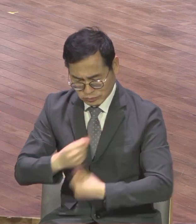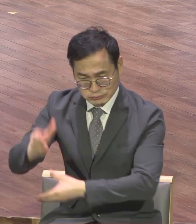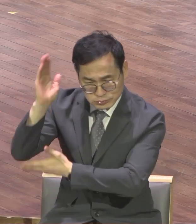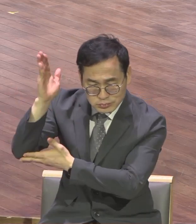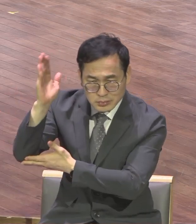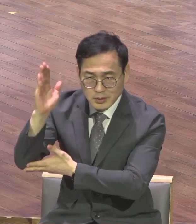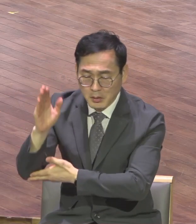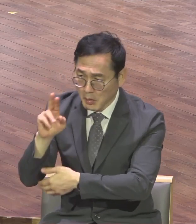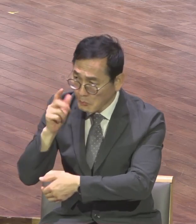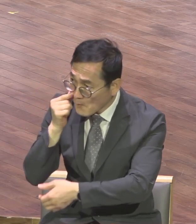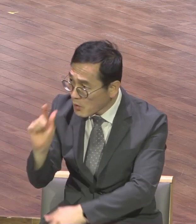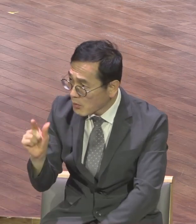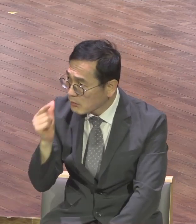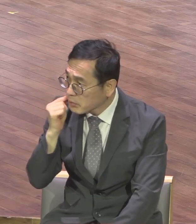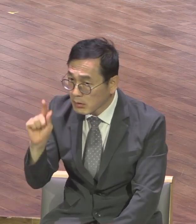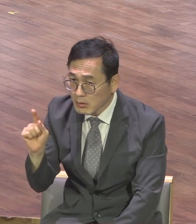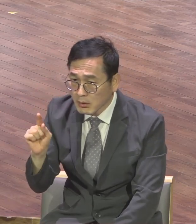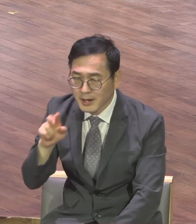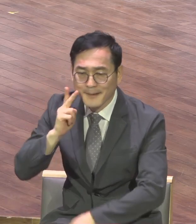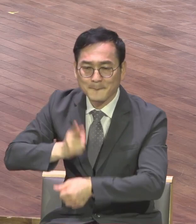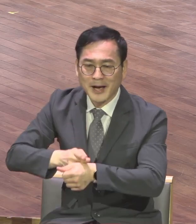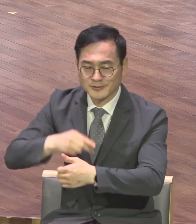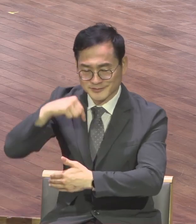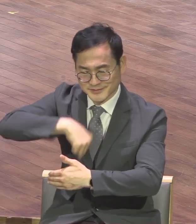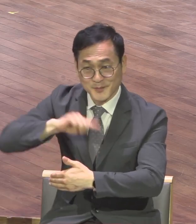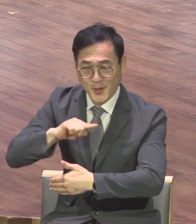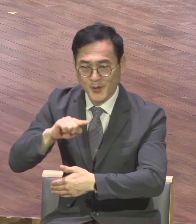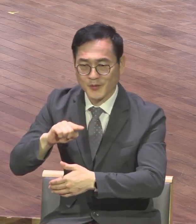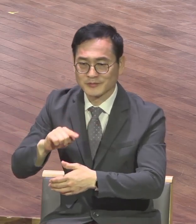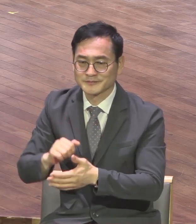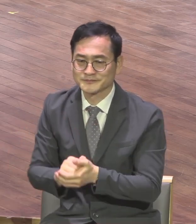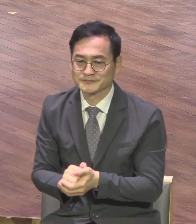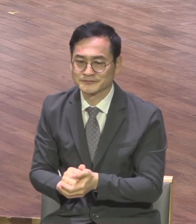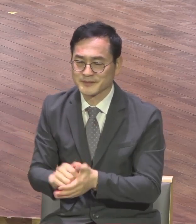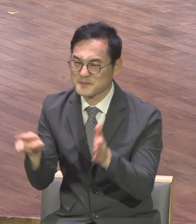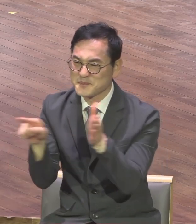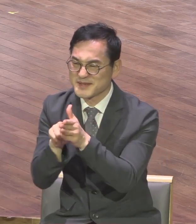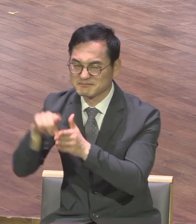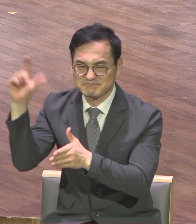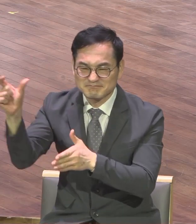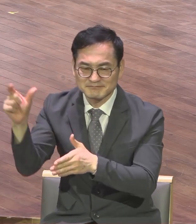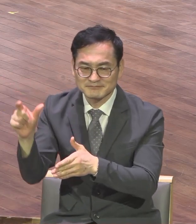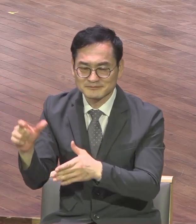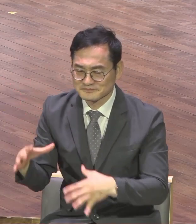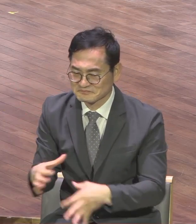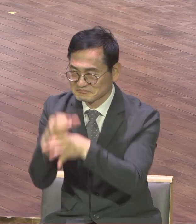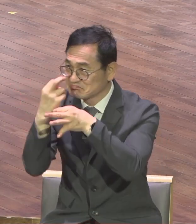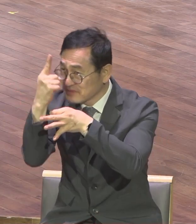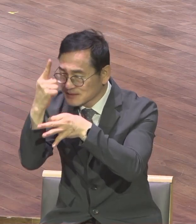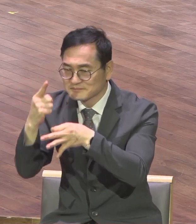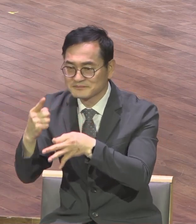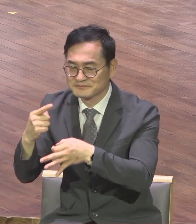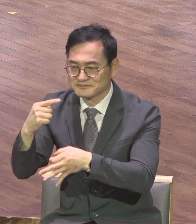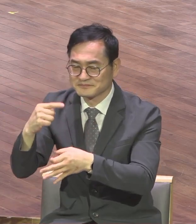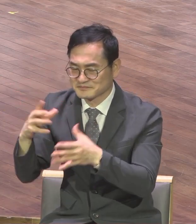제목처럼 바울에게 뭐가 있느냐 절대 믿음의 망대가 있었어요 절대 믿음의 망대